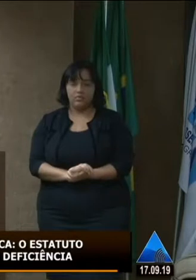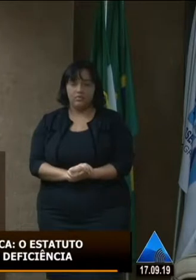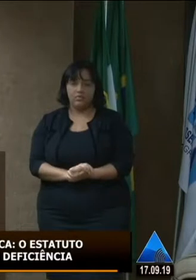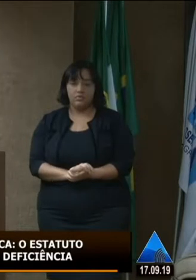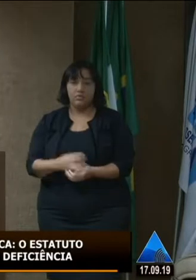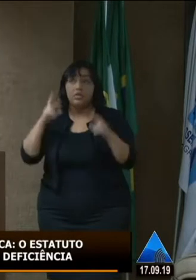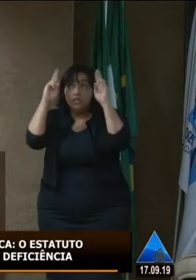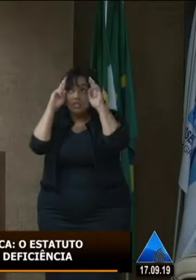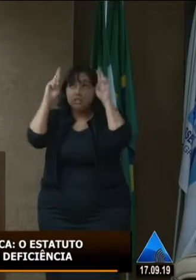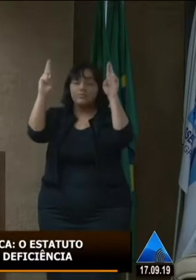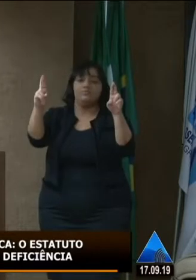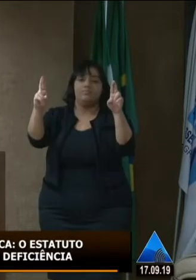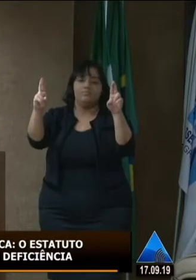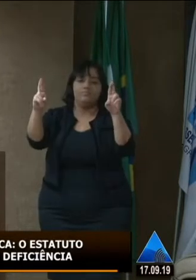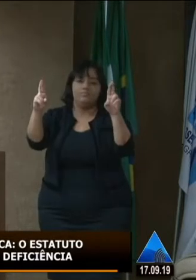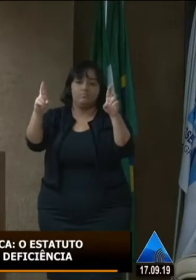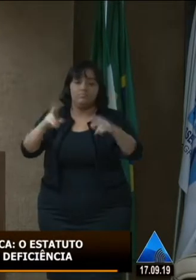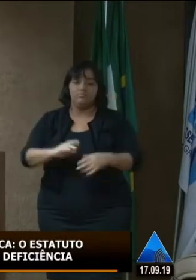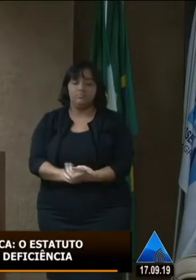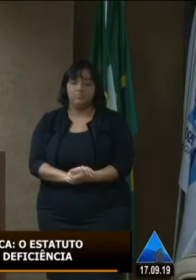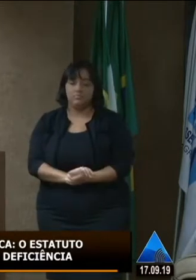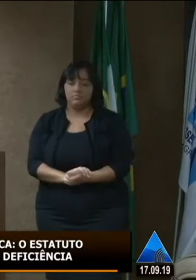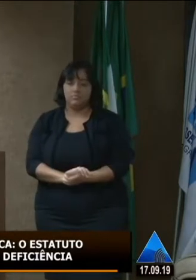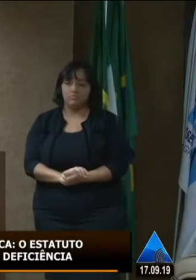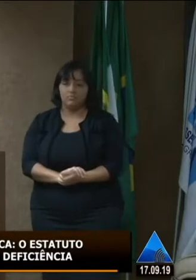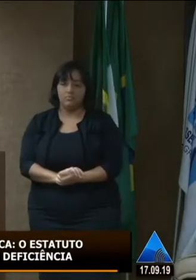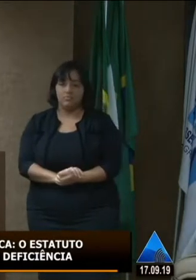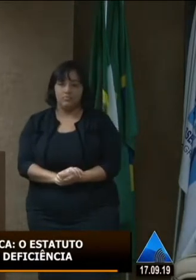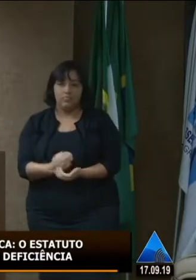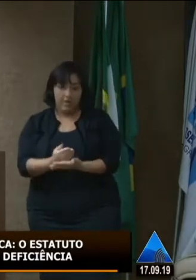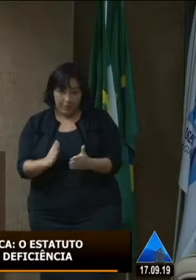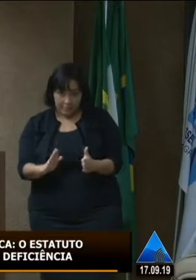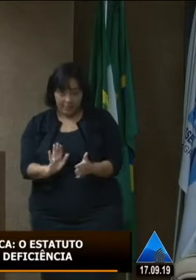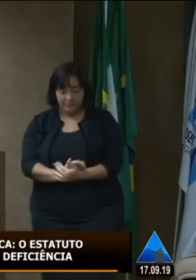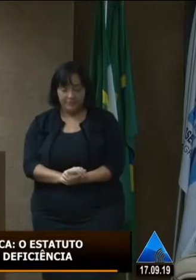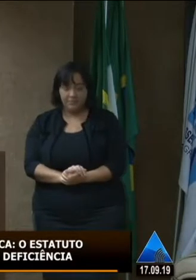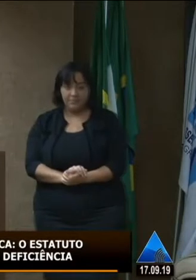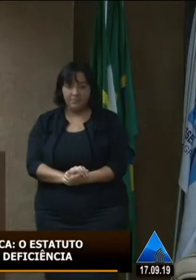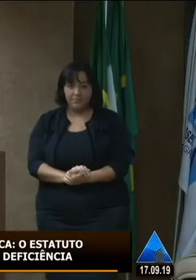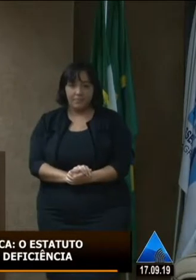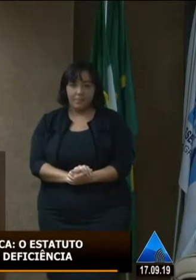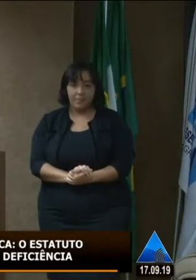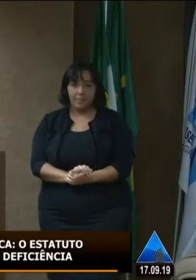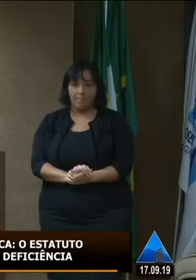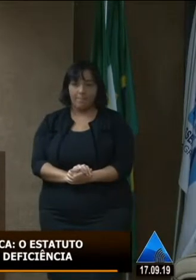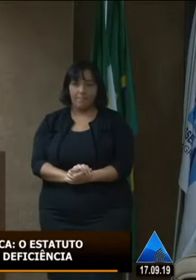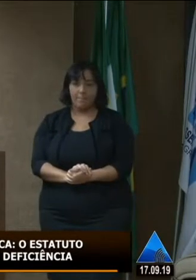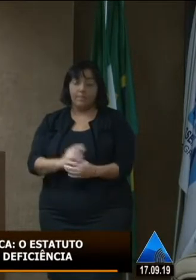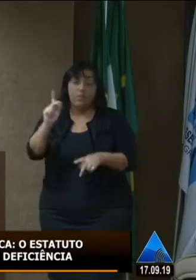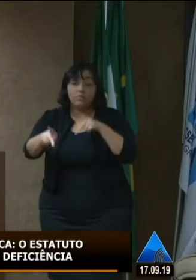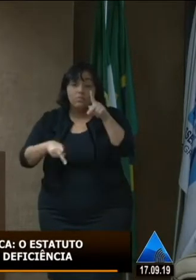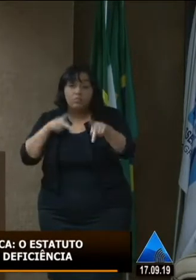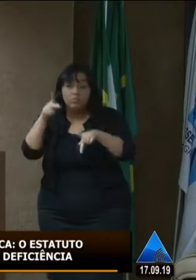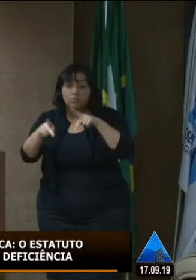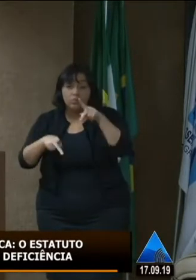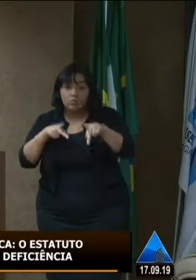respeitem também isso terminando a sociedade nos obriga que